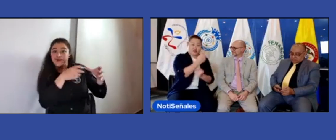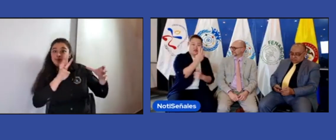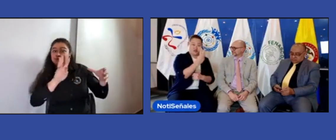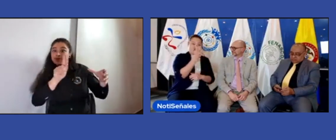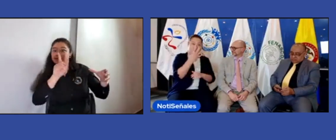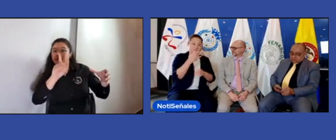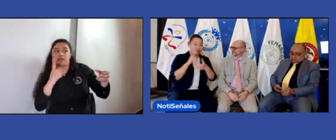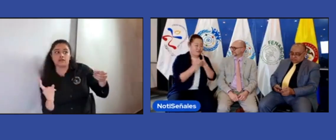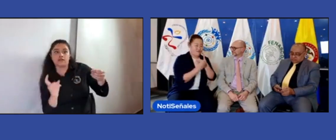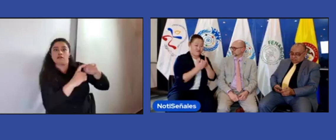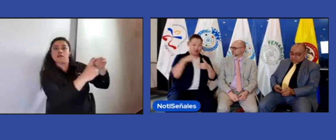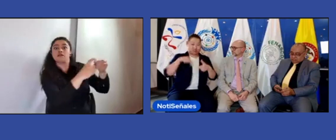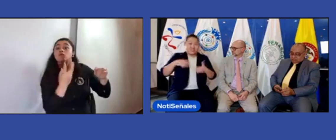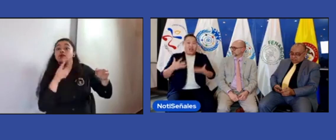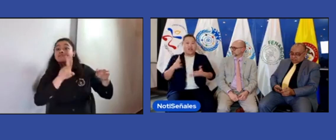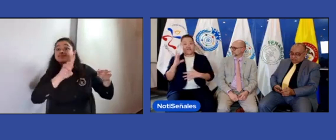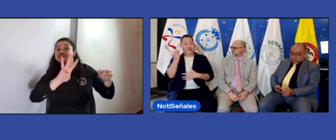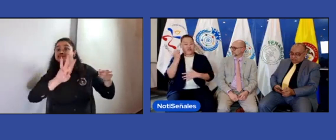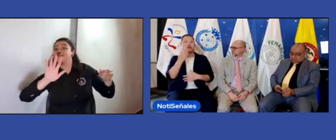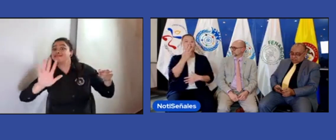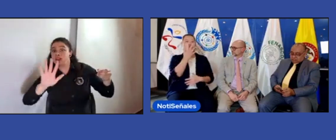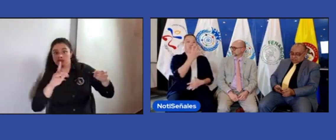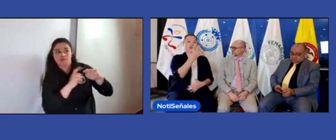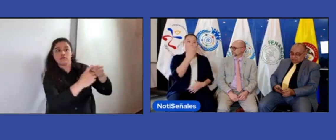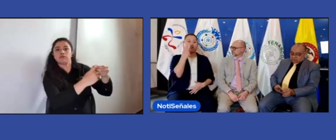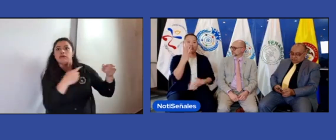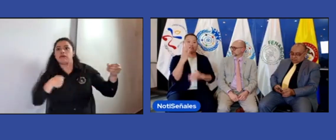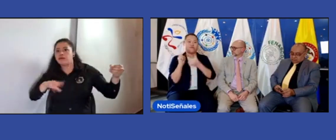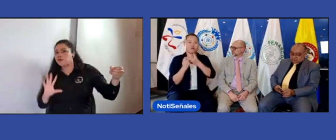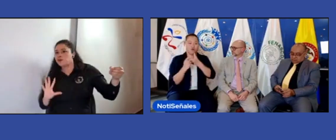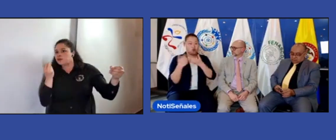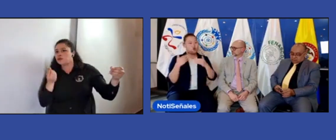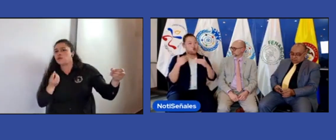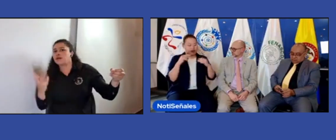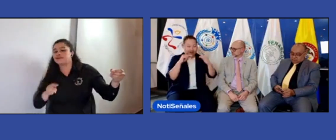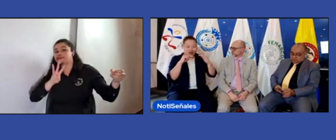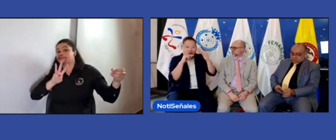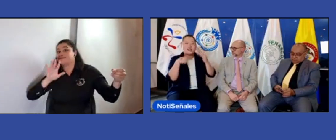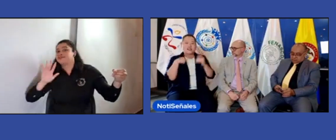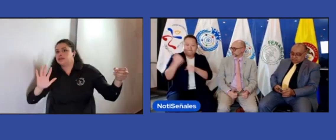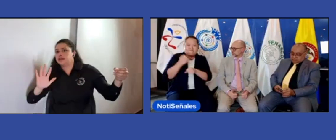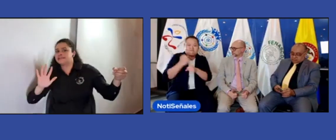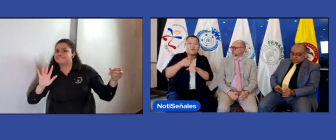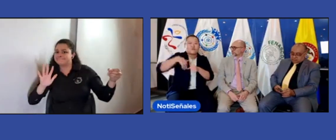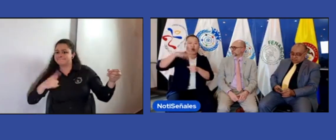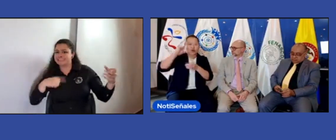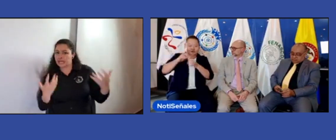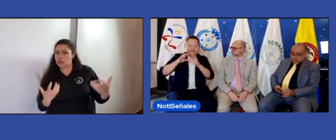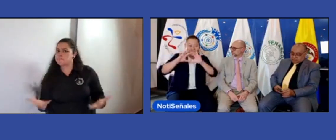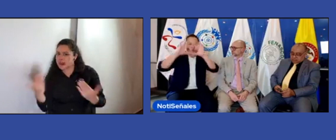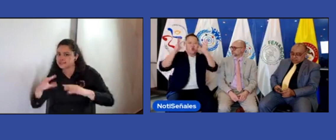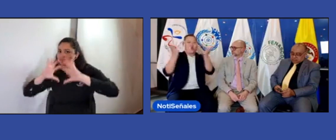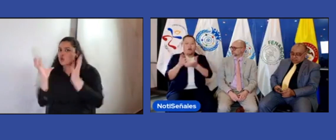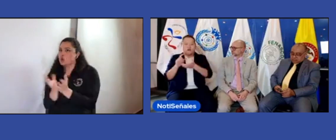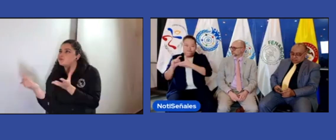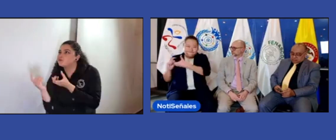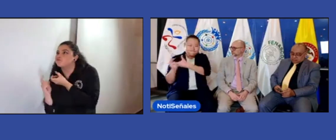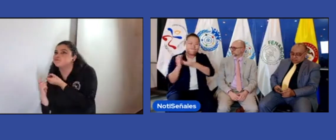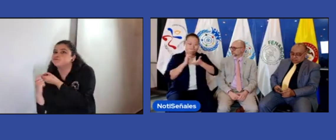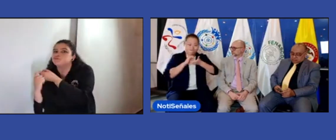Y como yo lo manifestaba, ellos tienen 135 miembros, nosotros tenemos 53 miembros en todo